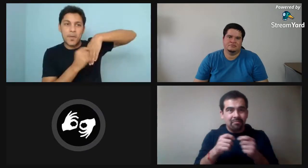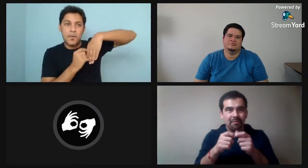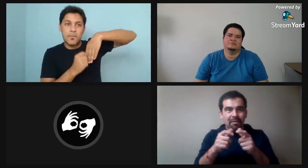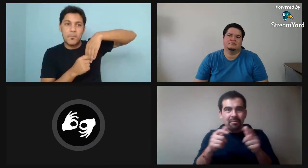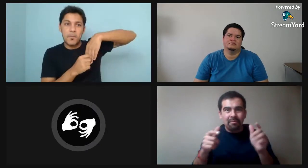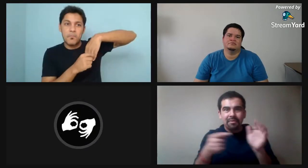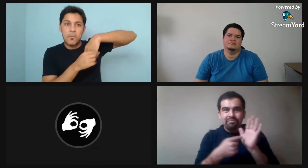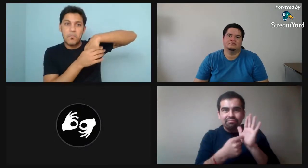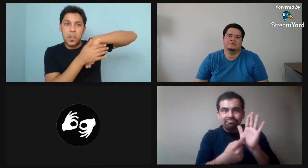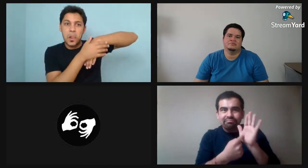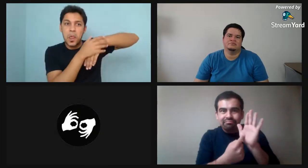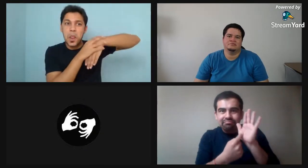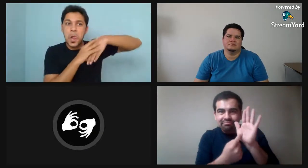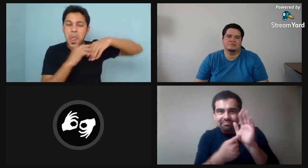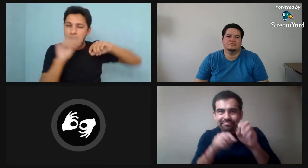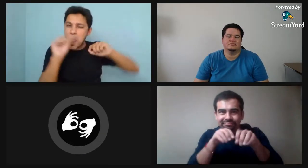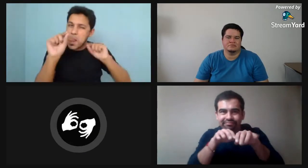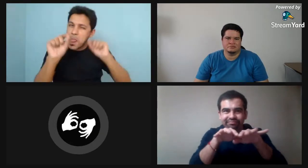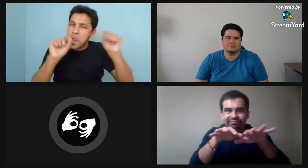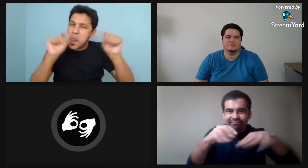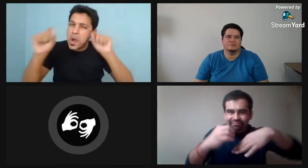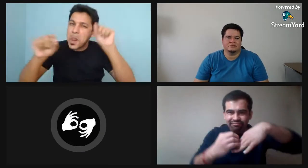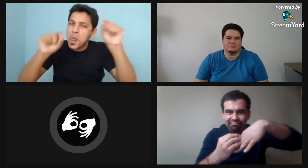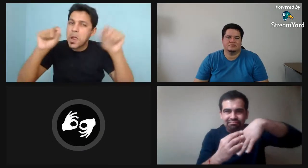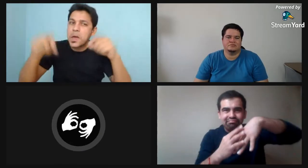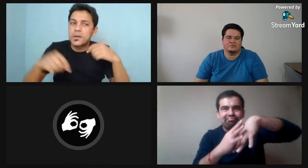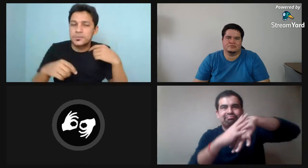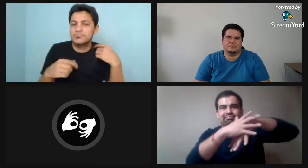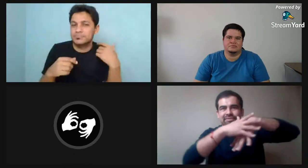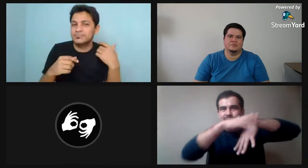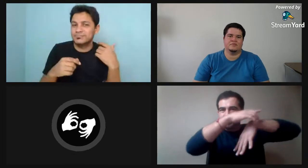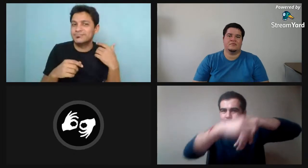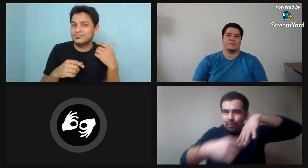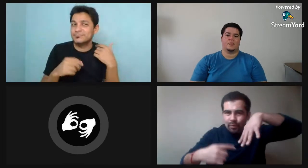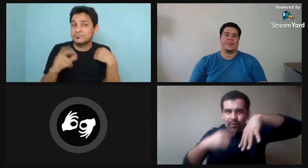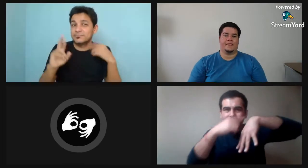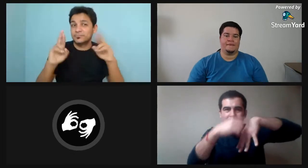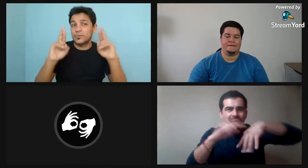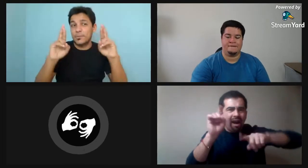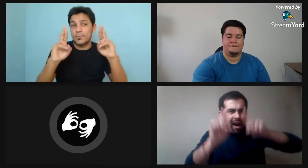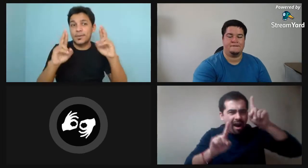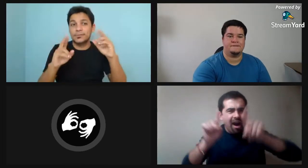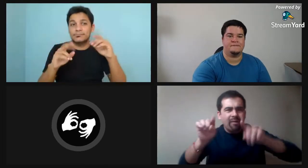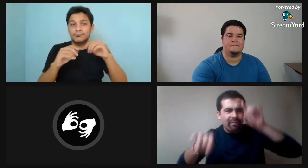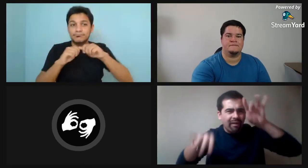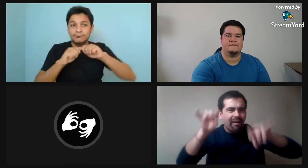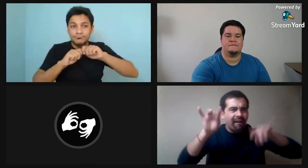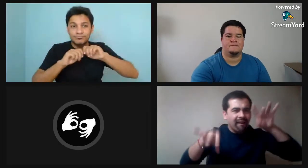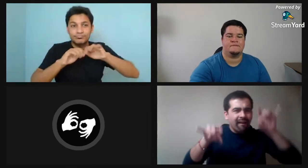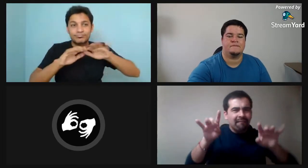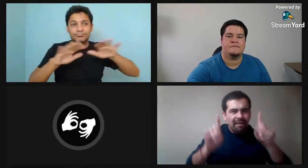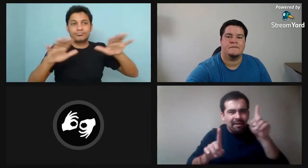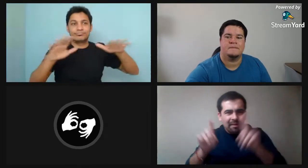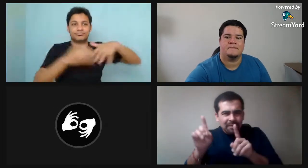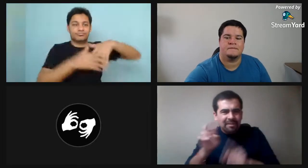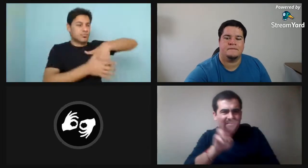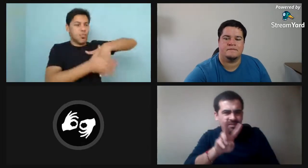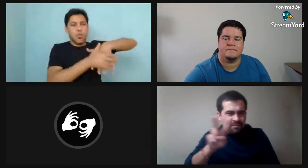llegaste a brasil en el perdón el esta persona llegó a brasil y así y empezó a difundirse lo que en